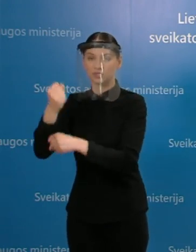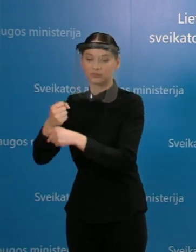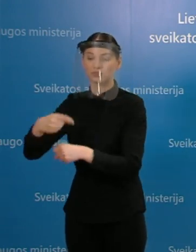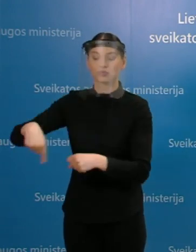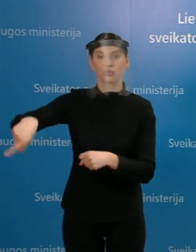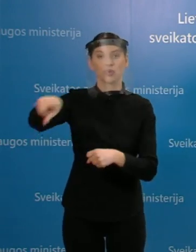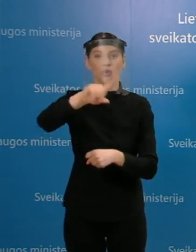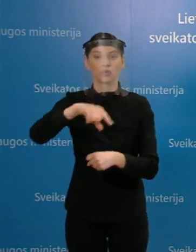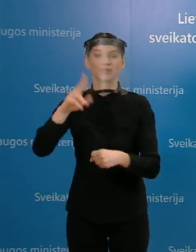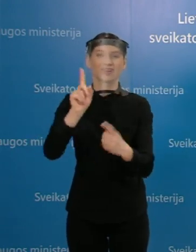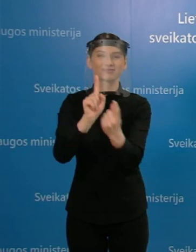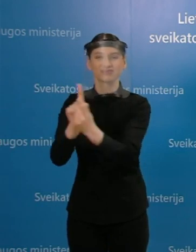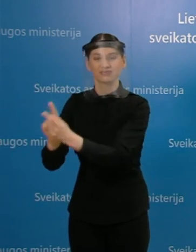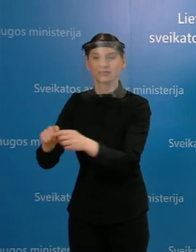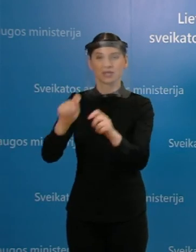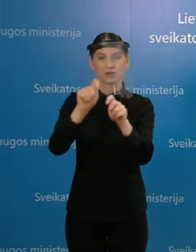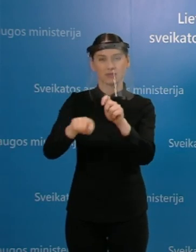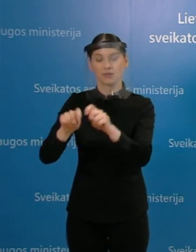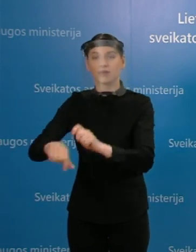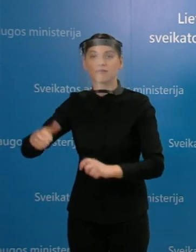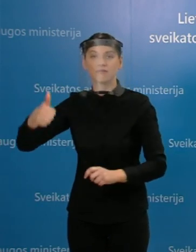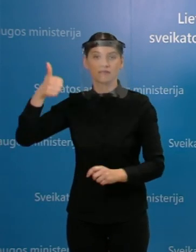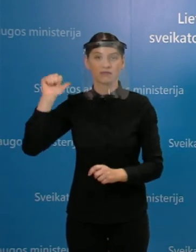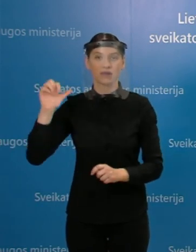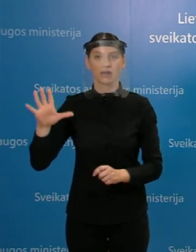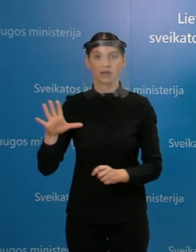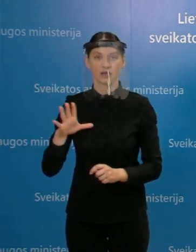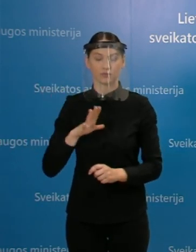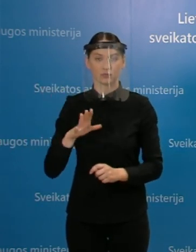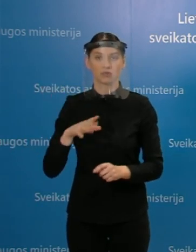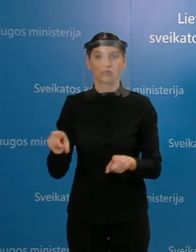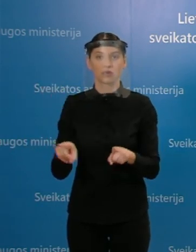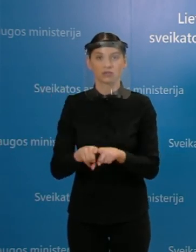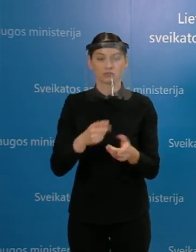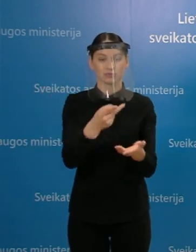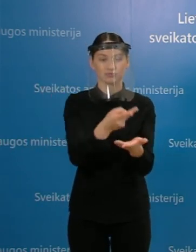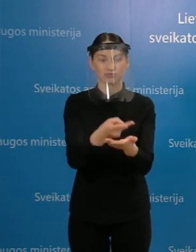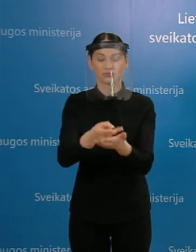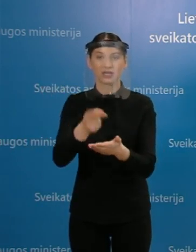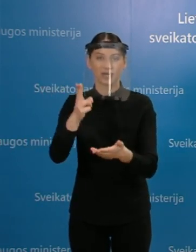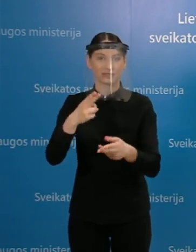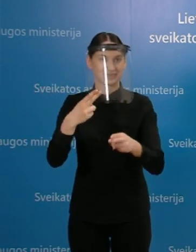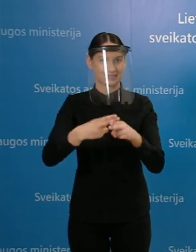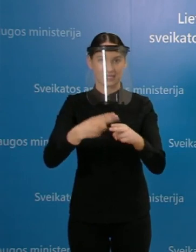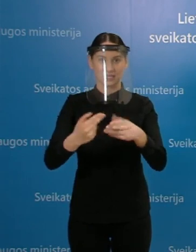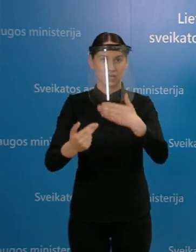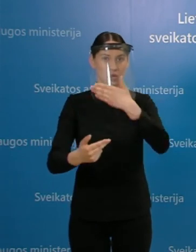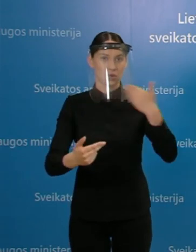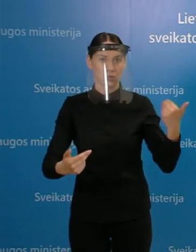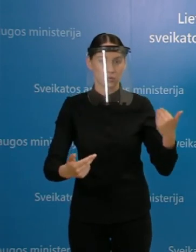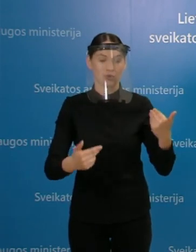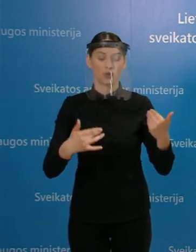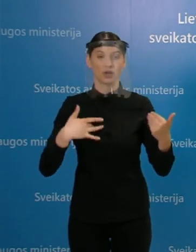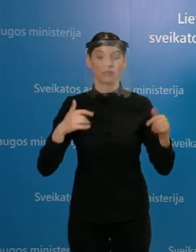Taip pat vakar vykdyta pacientų, kurie yra COVID-neigiami ir dėl savo sveikatos būklės gali būti